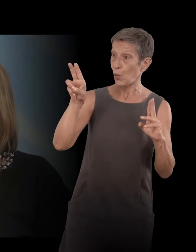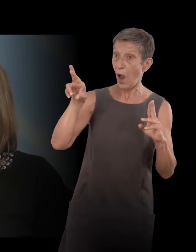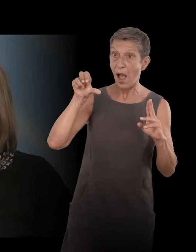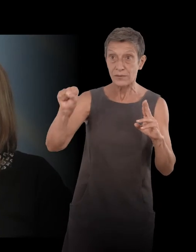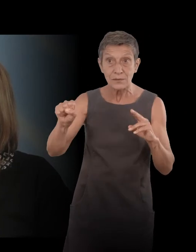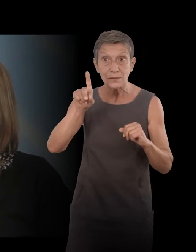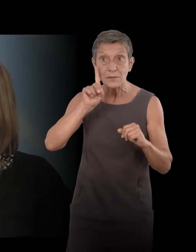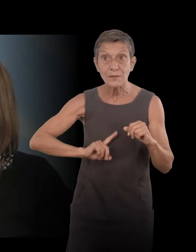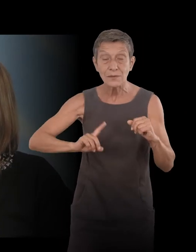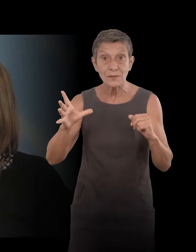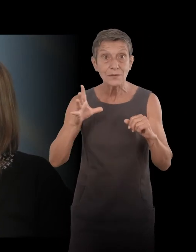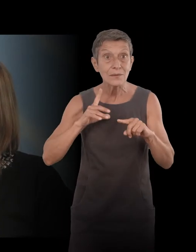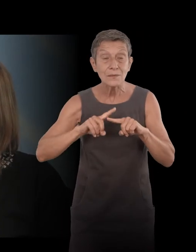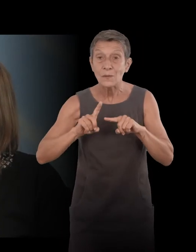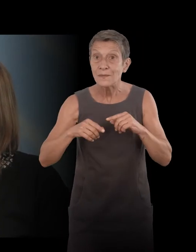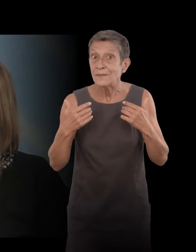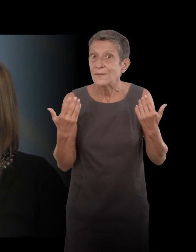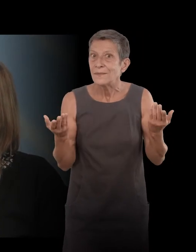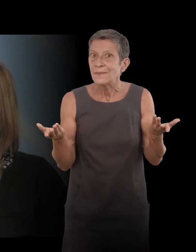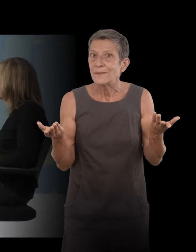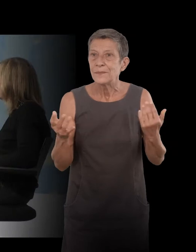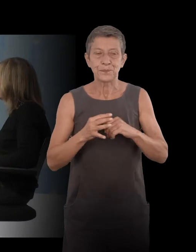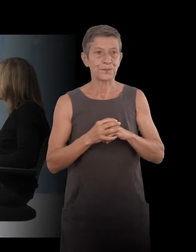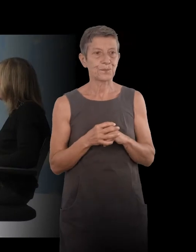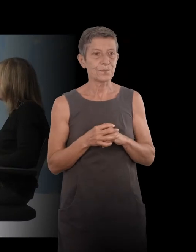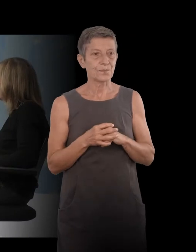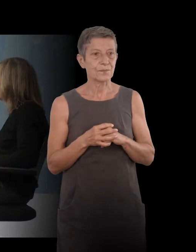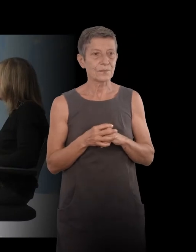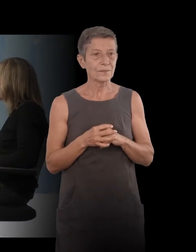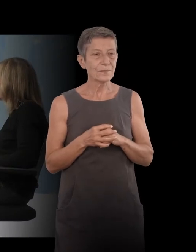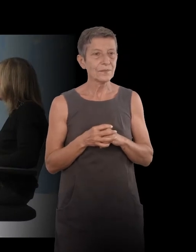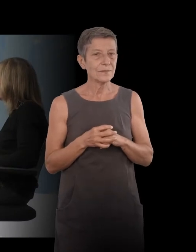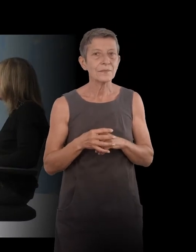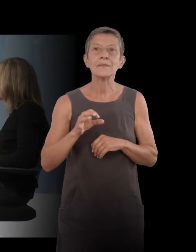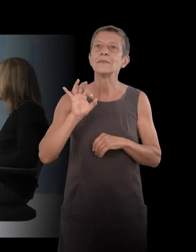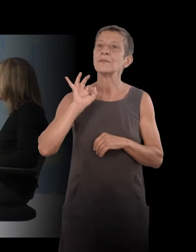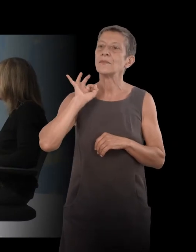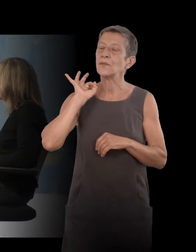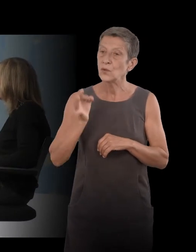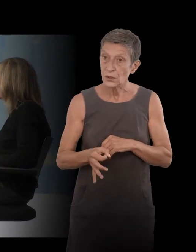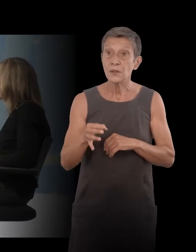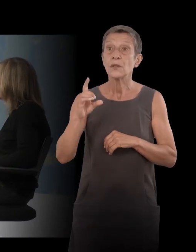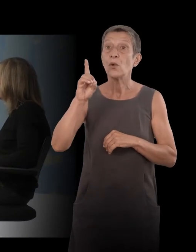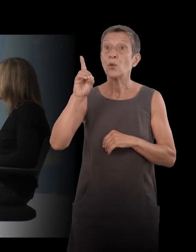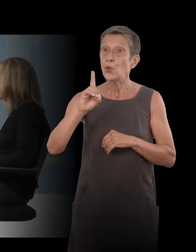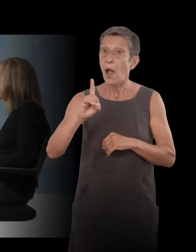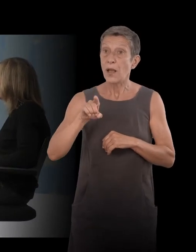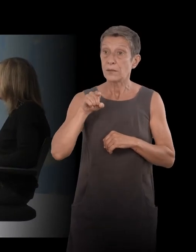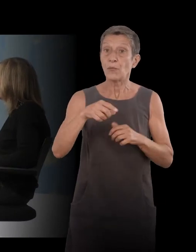se passait, qui était... Avec... Quand elle a voulu me rencontrer, Dumayet m'appelle et me dit,